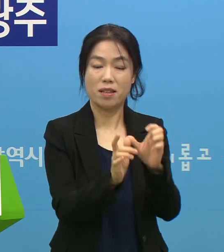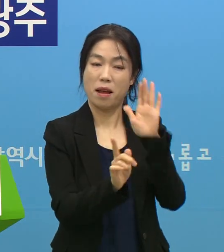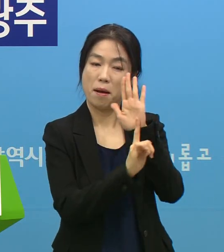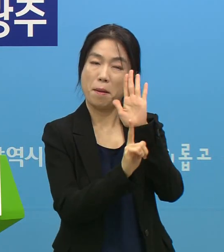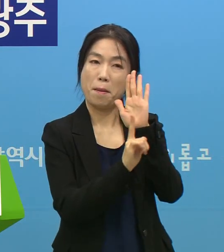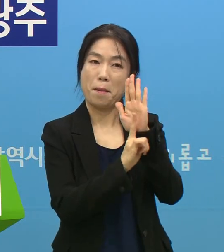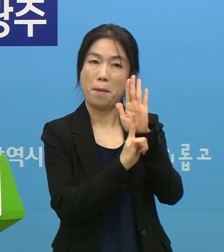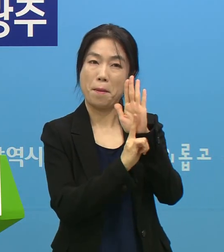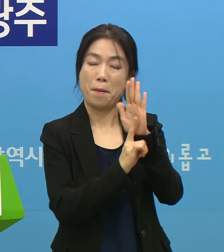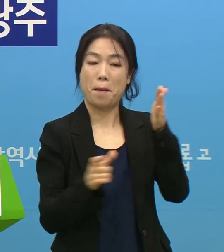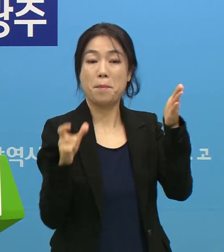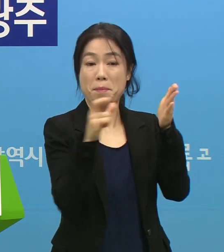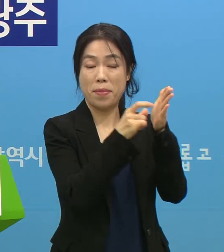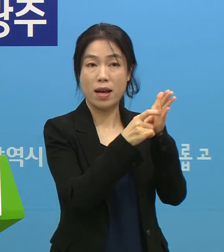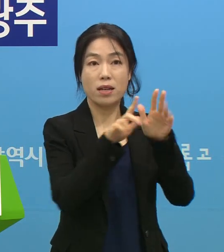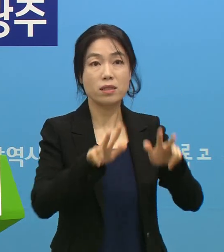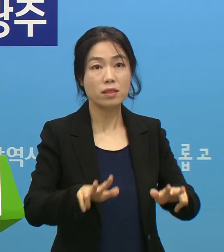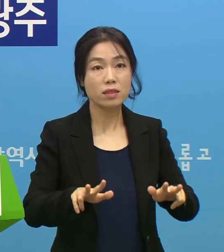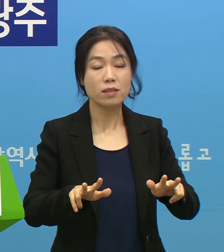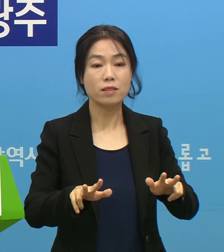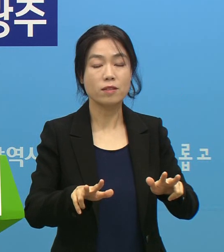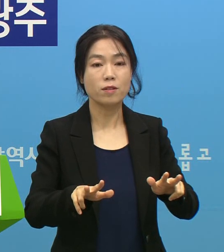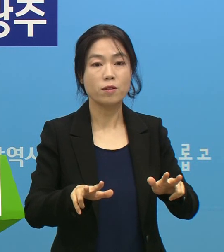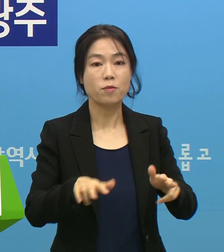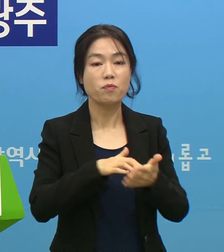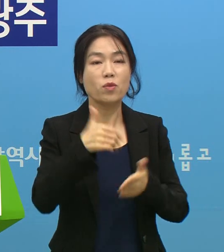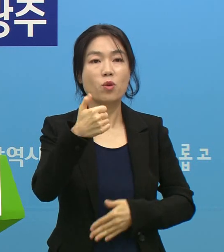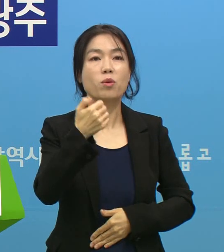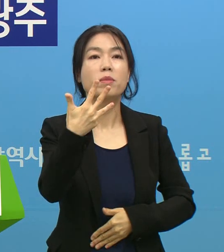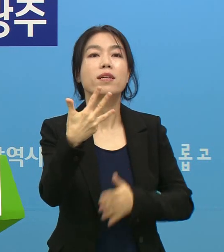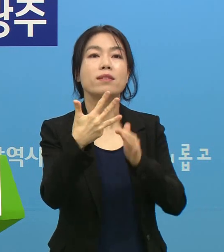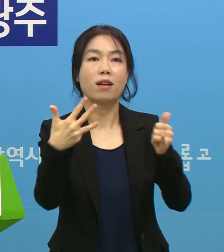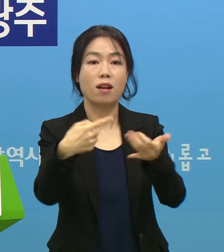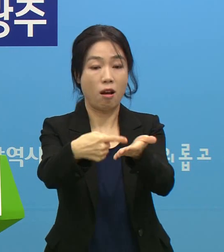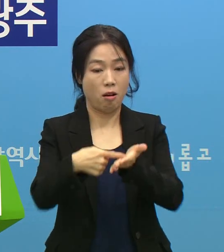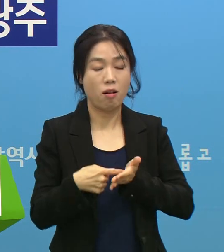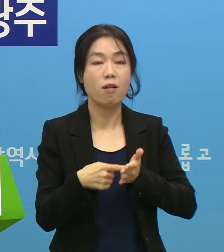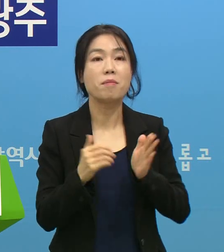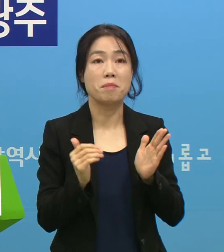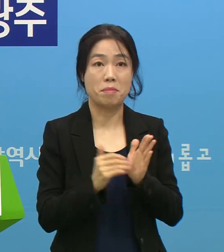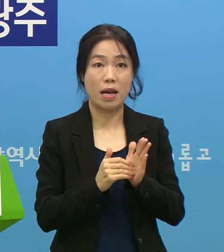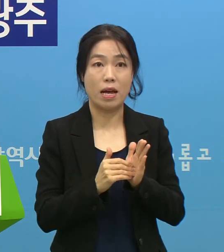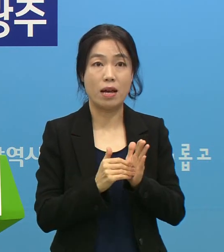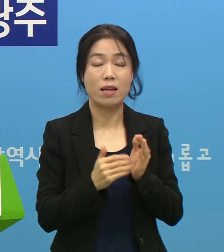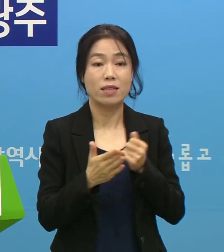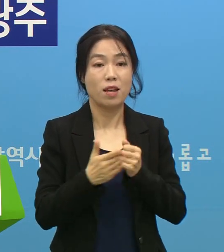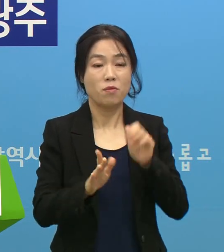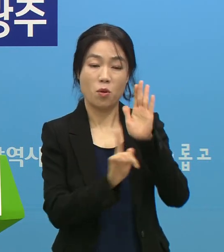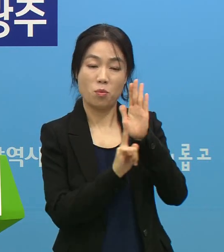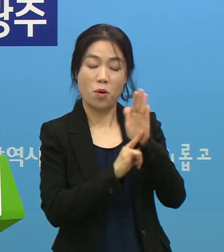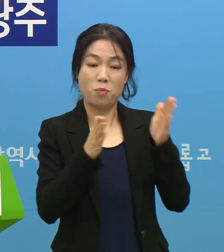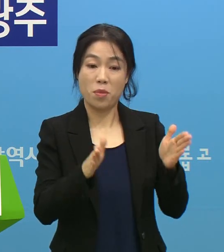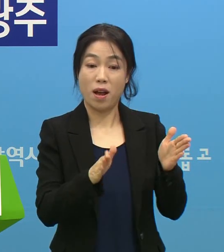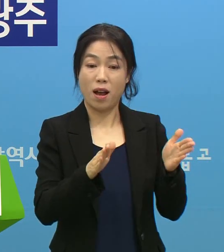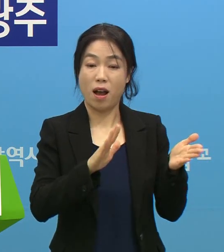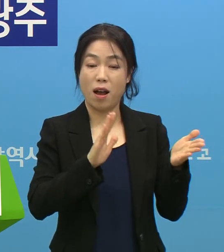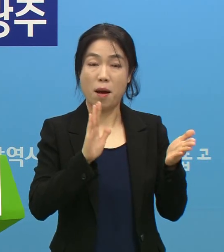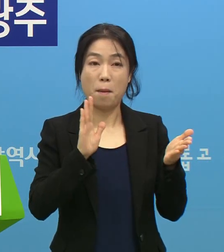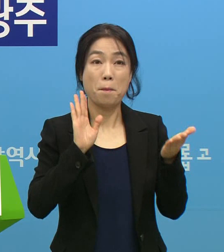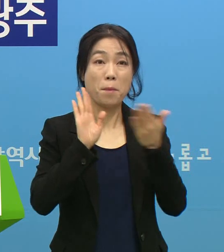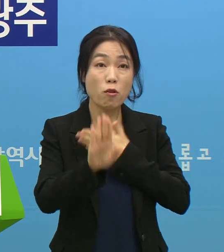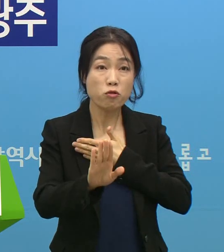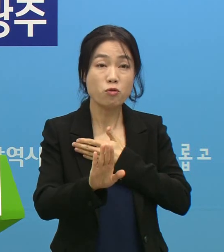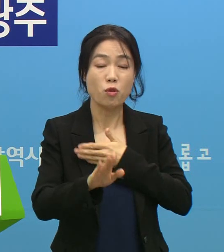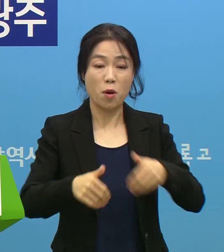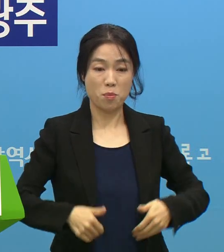공고를 개시했습니다. 지금 현재 58명이 신청한 상태이고 저희들이 모집 기간이 지나면 또